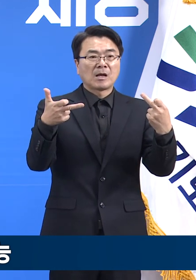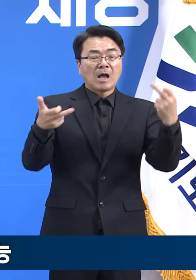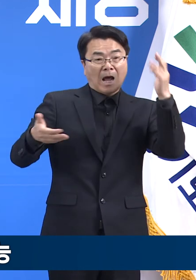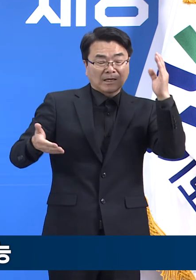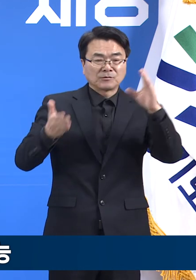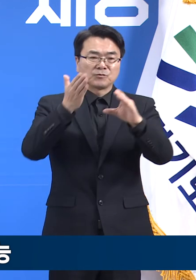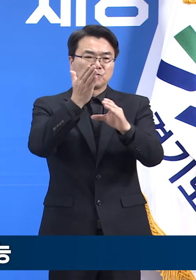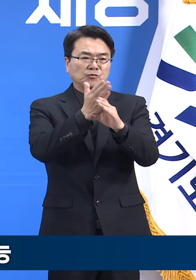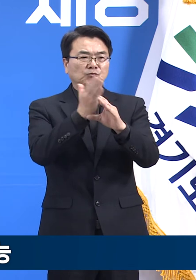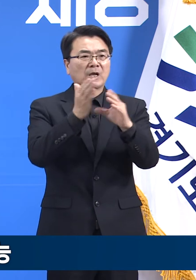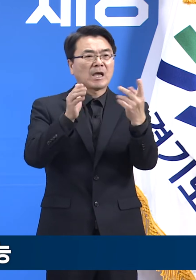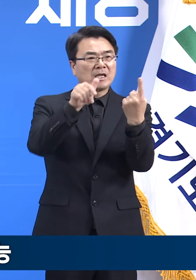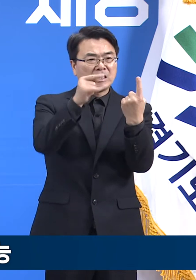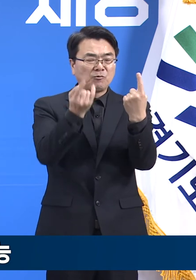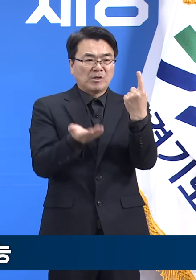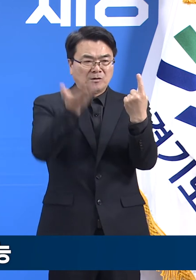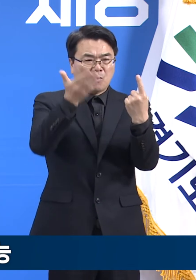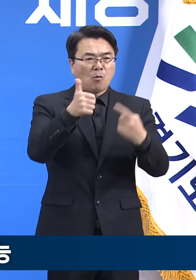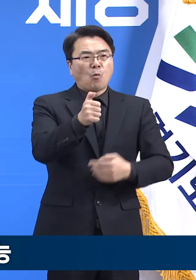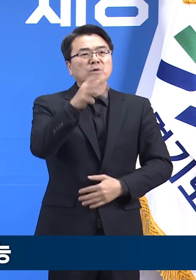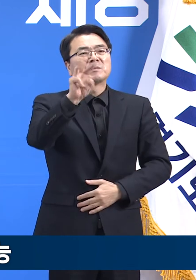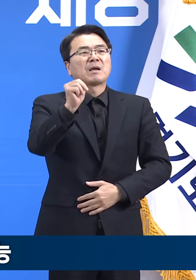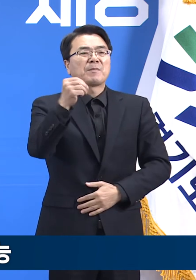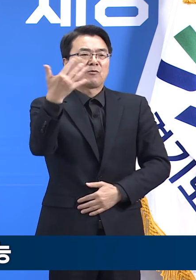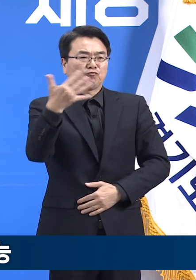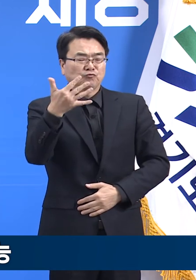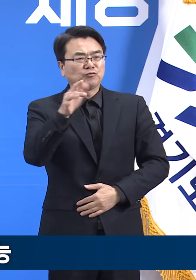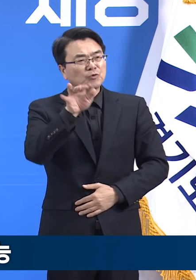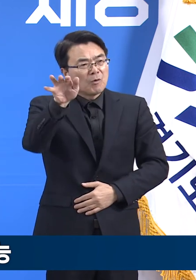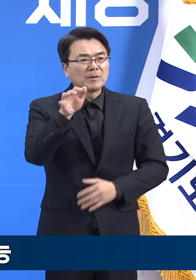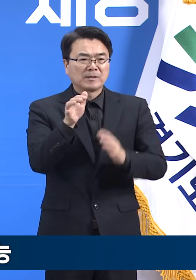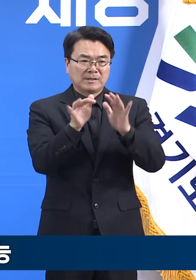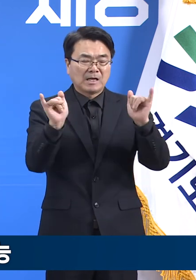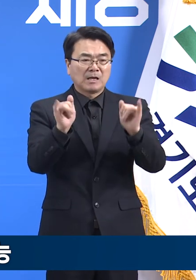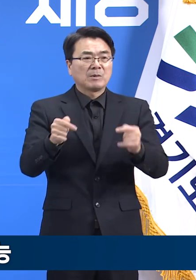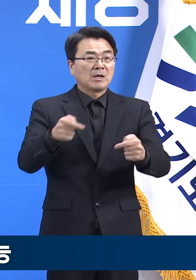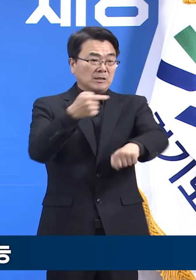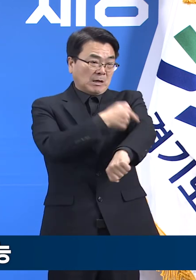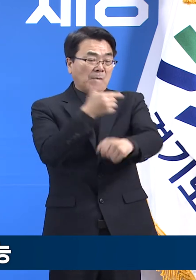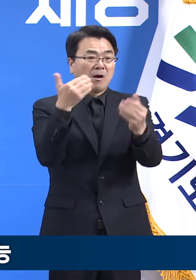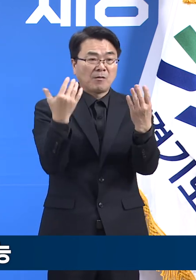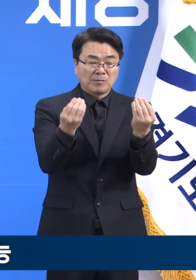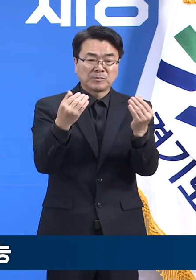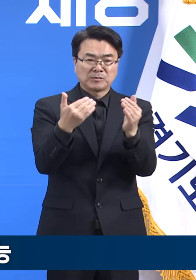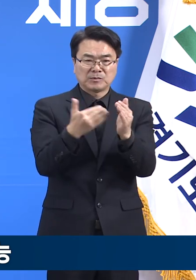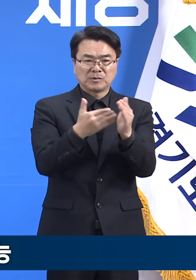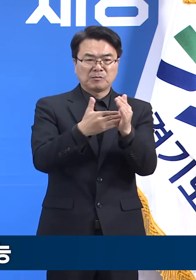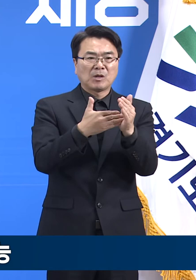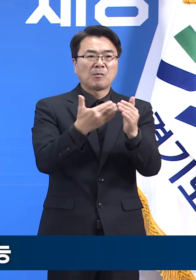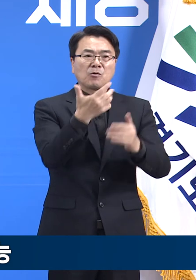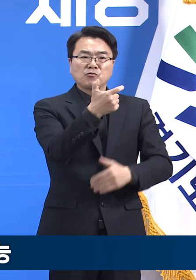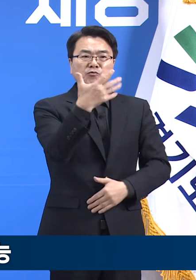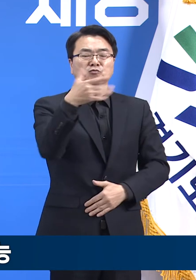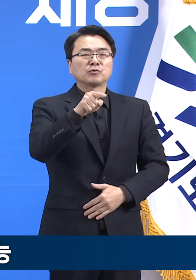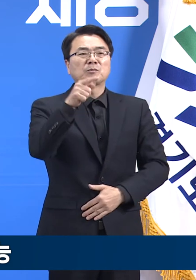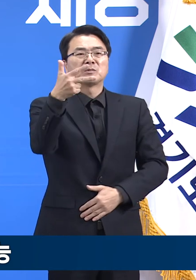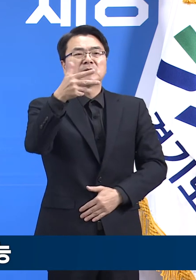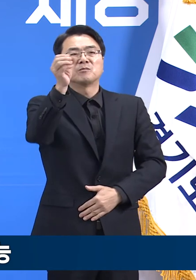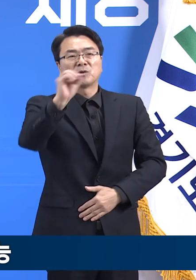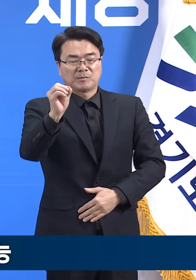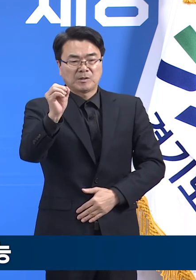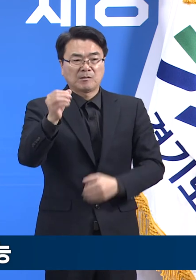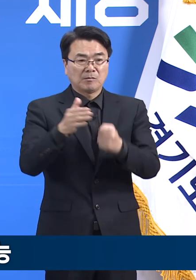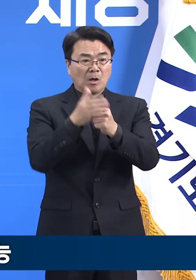1회 이상 접종은 53만 9,653명이 참여하여, 접종률은 69.7%이며, 기본접종